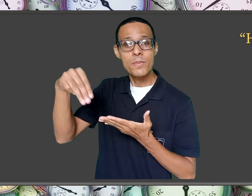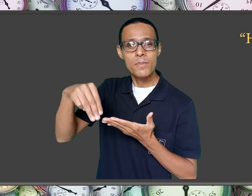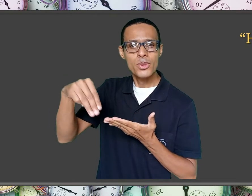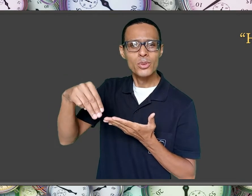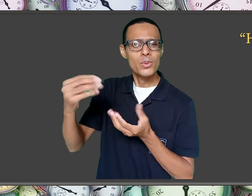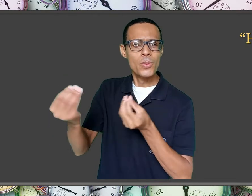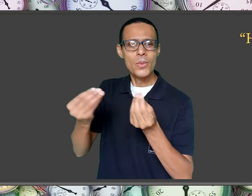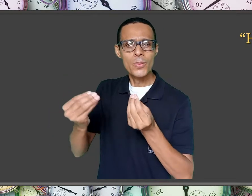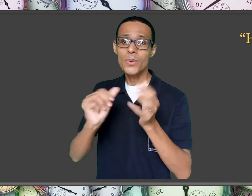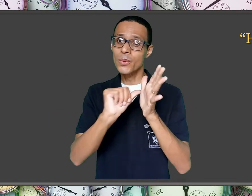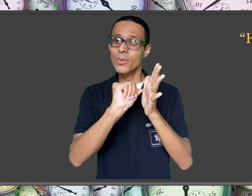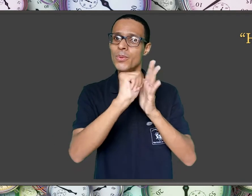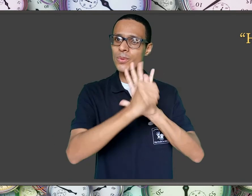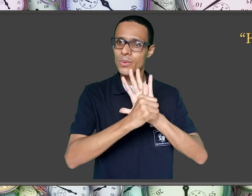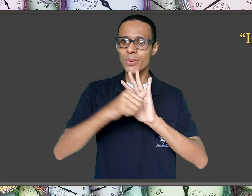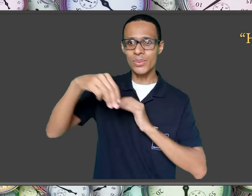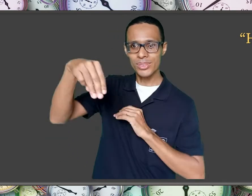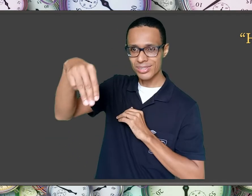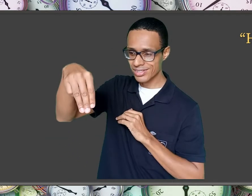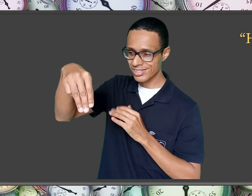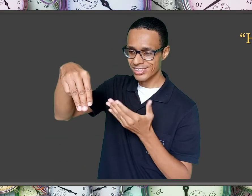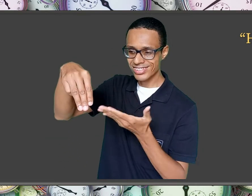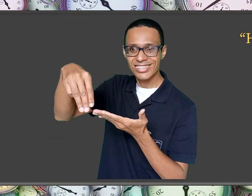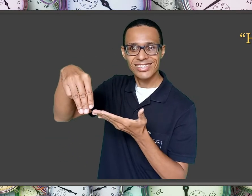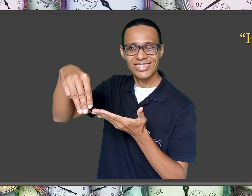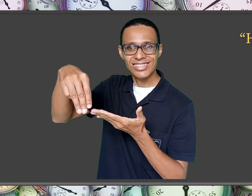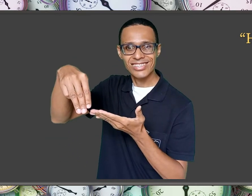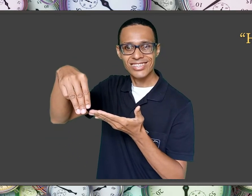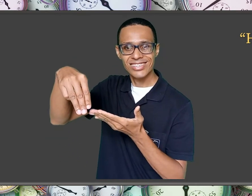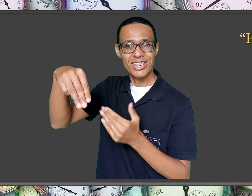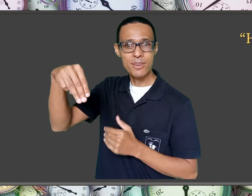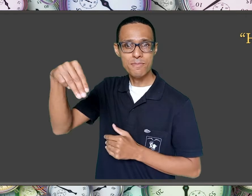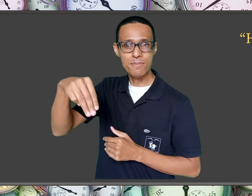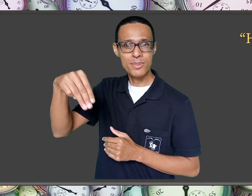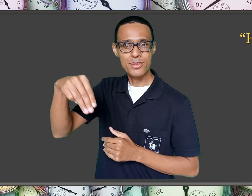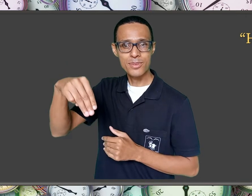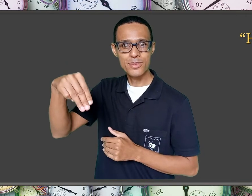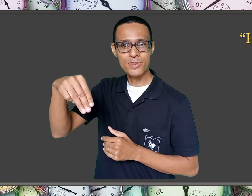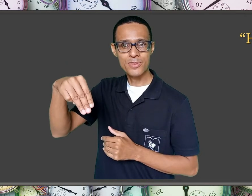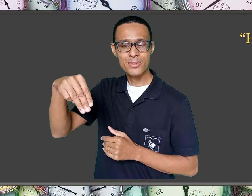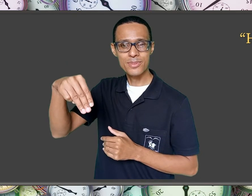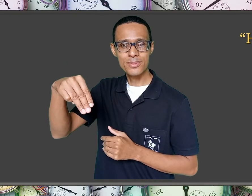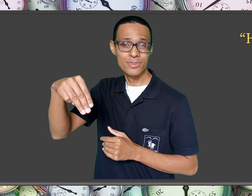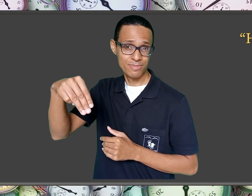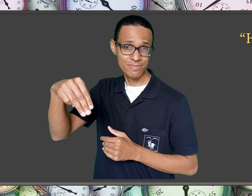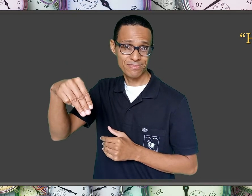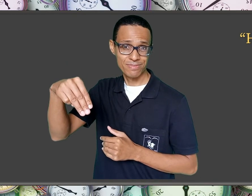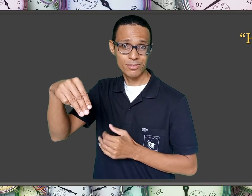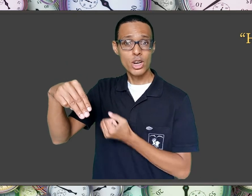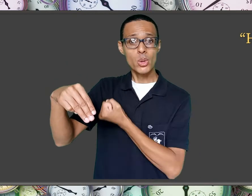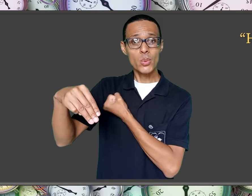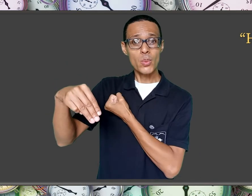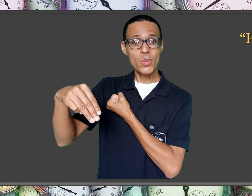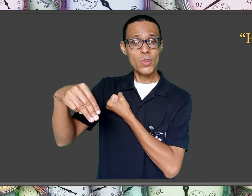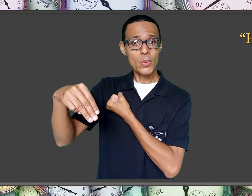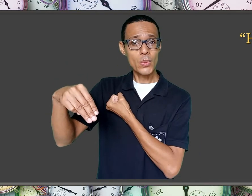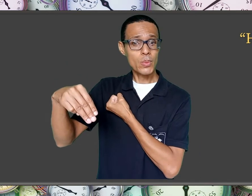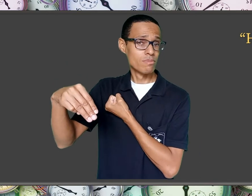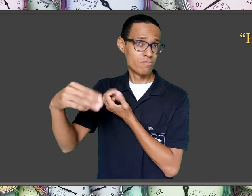minutos geralmente fazemos com a configuração de mão em M, de minutos e colocamos os números.